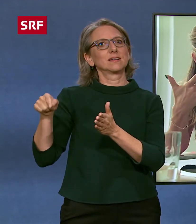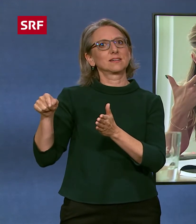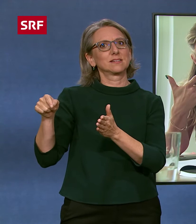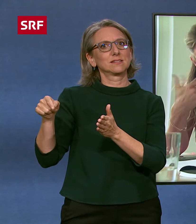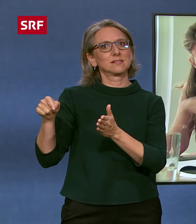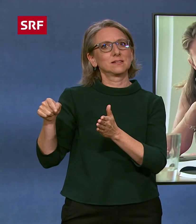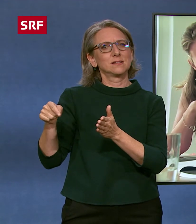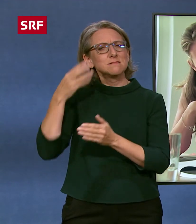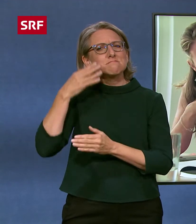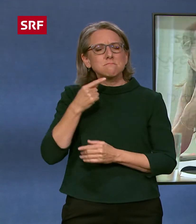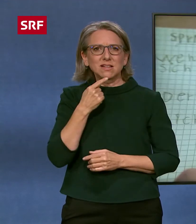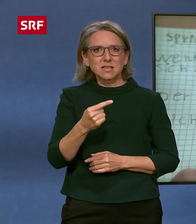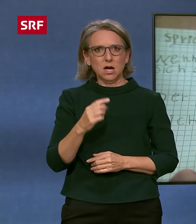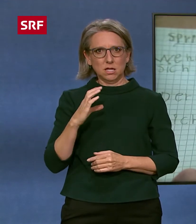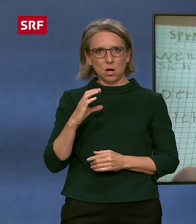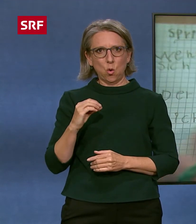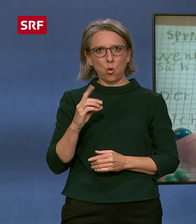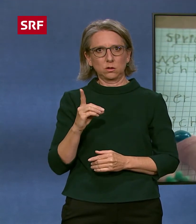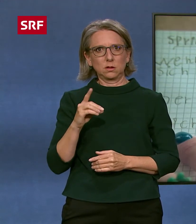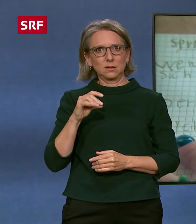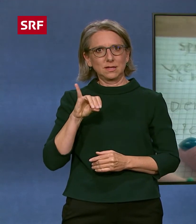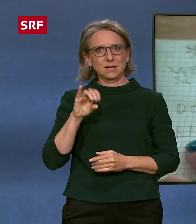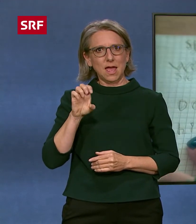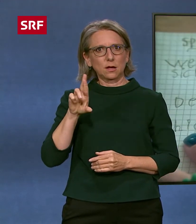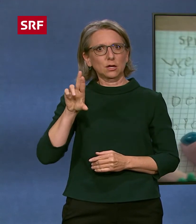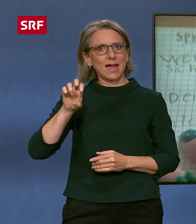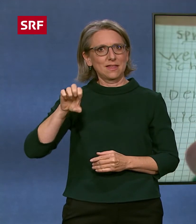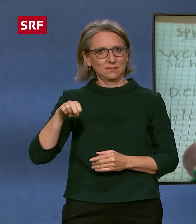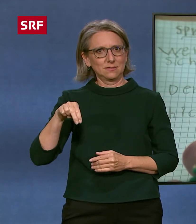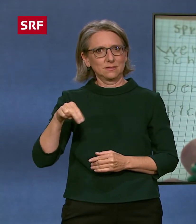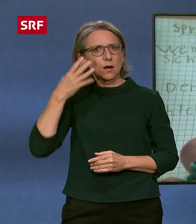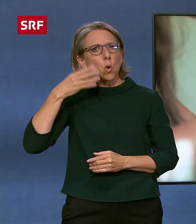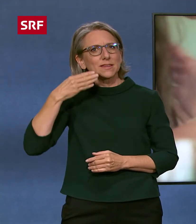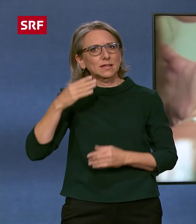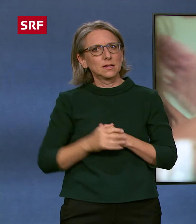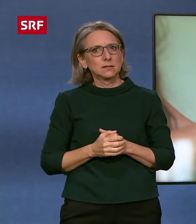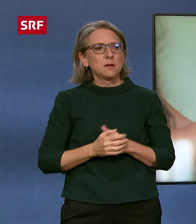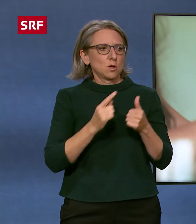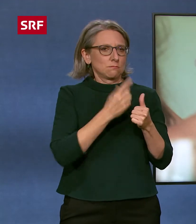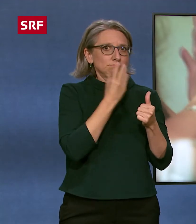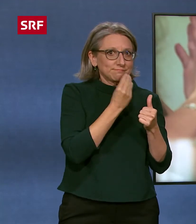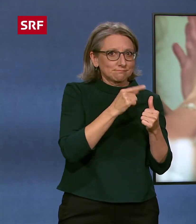Dem sagst du «Gaudiere». Und das ist wie eine Mischung aus Lippenlesen, Lautsprache und Handzeichen.